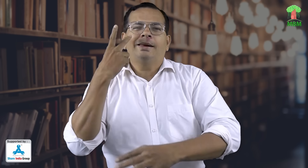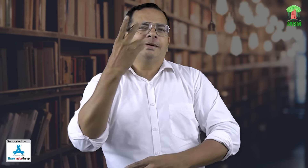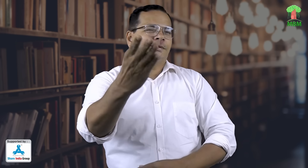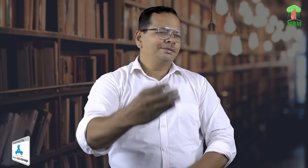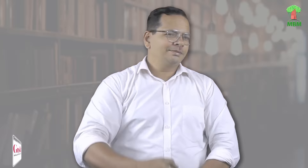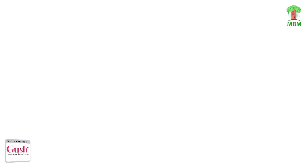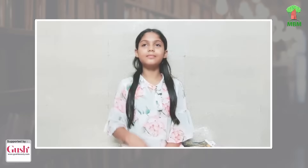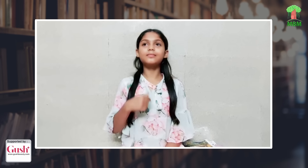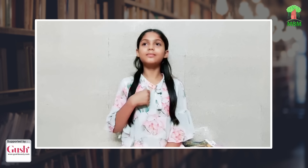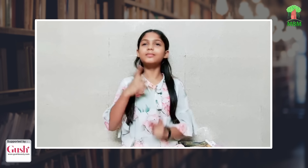अगली जानकारी